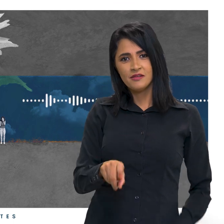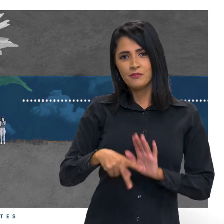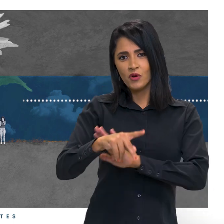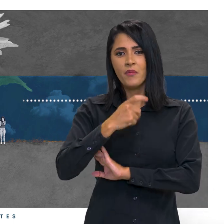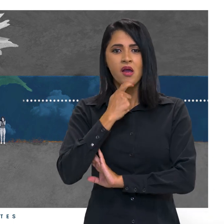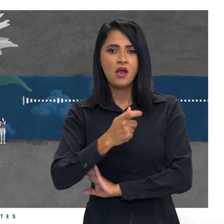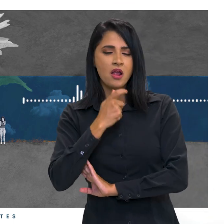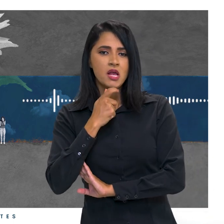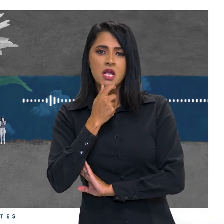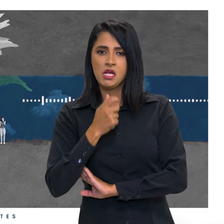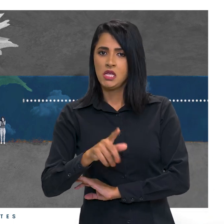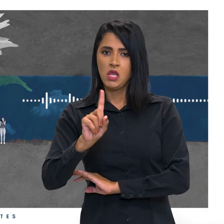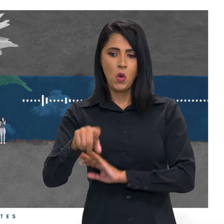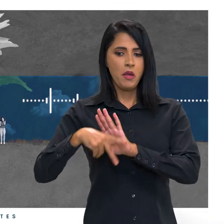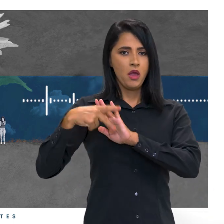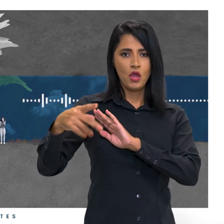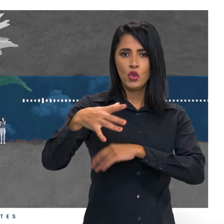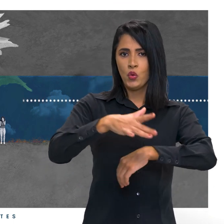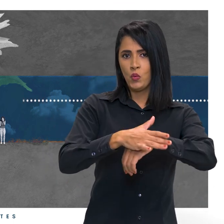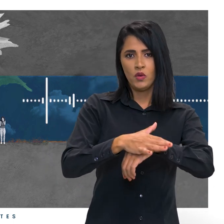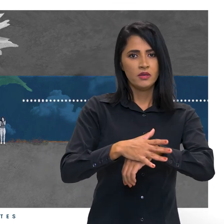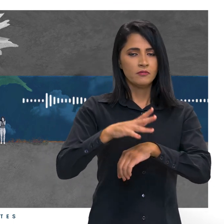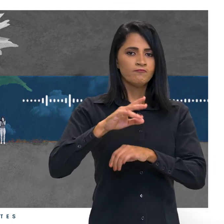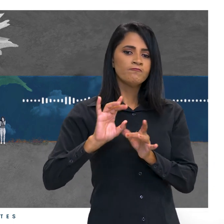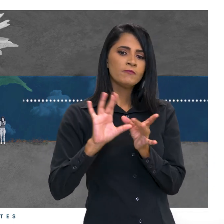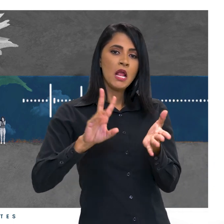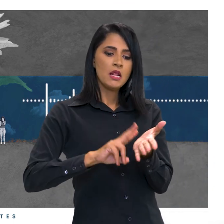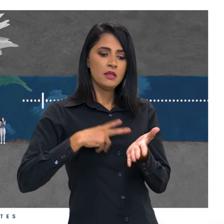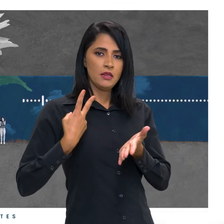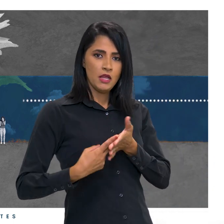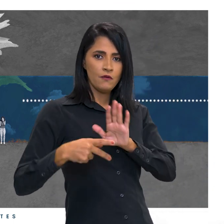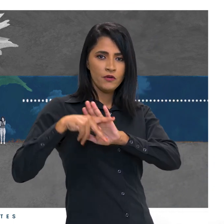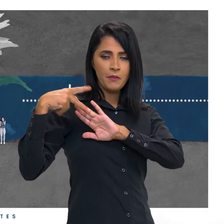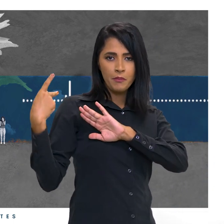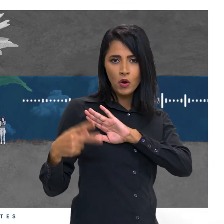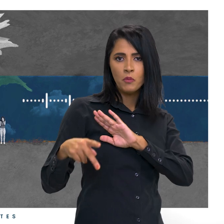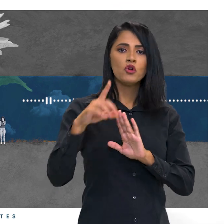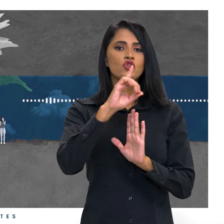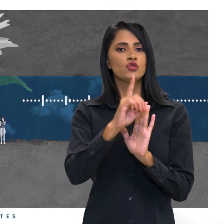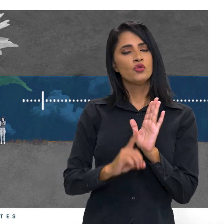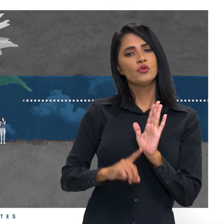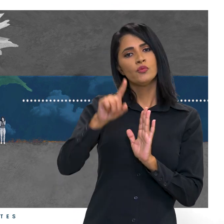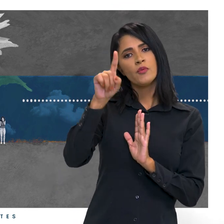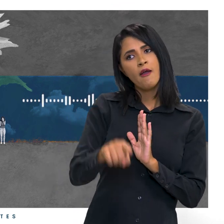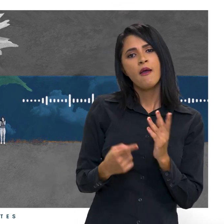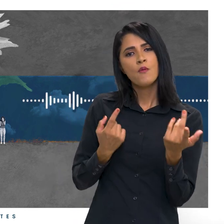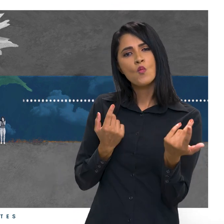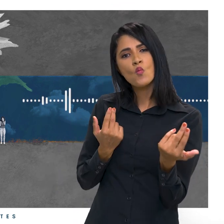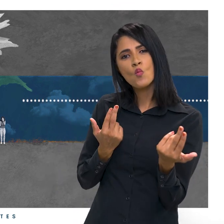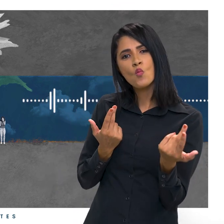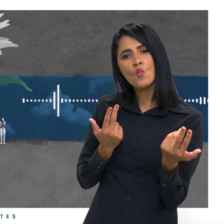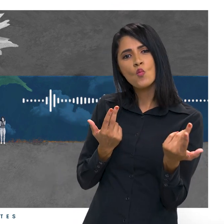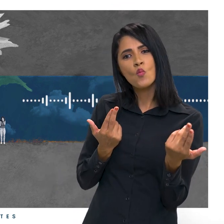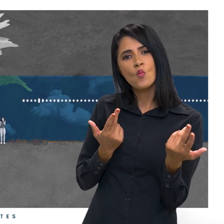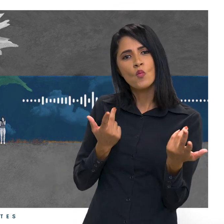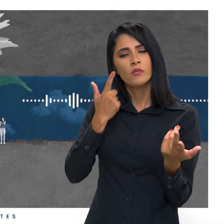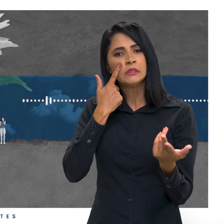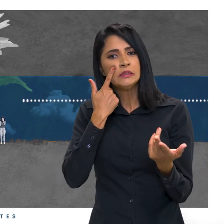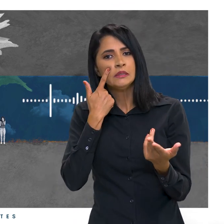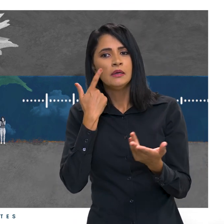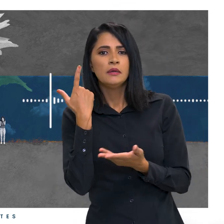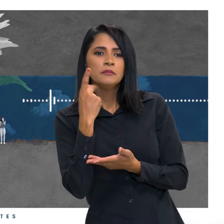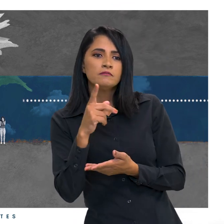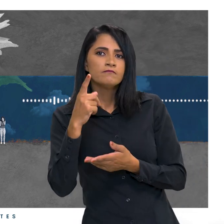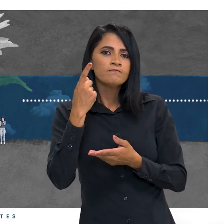é nome de doença. Numa tradução livre do dicionário Cambridge, seria algo como forma de apoio público a uma